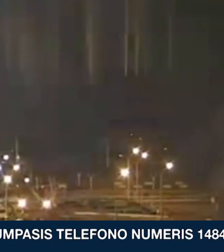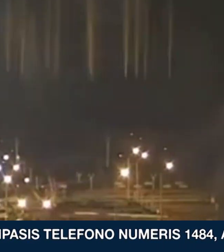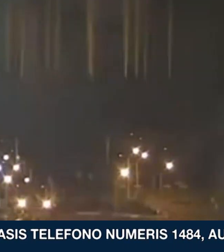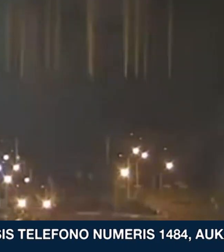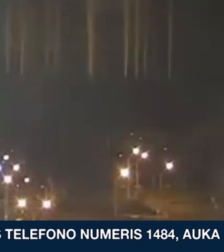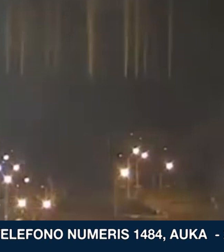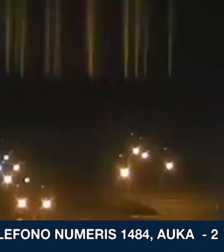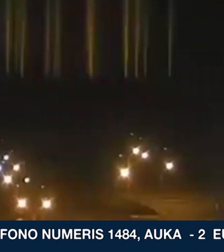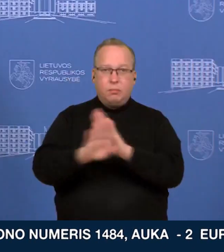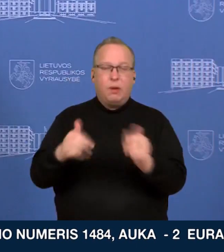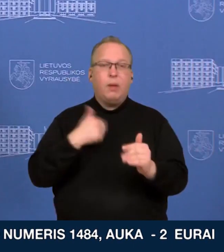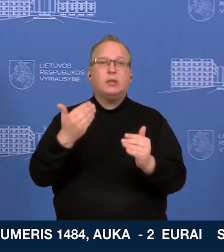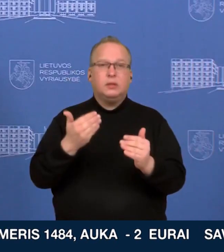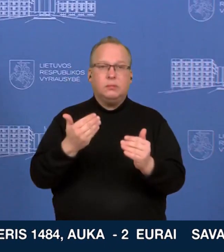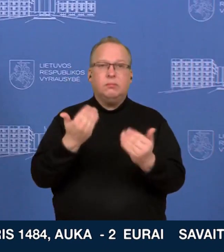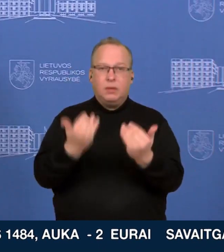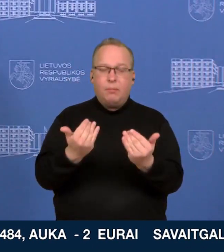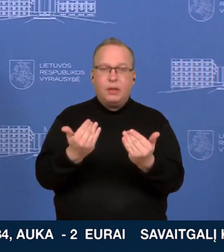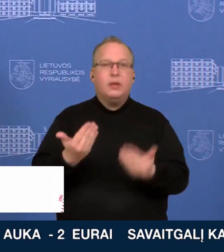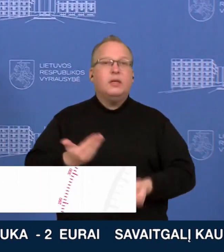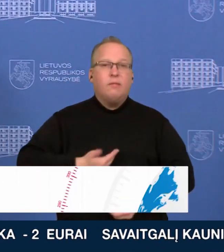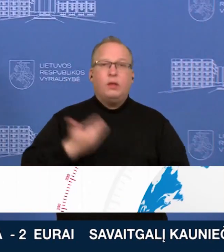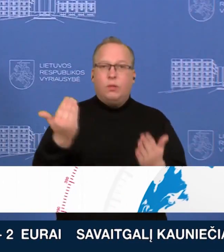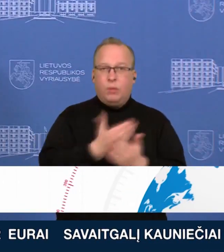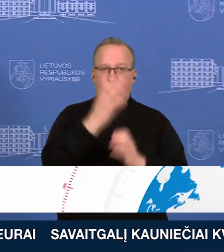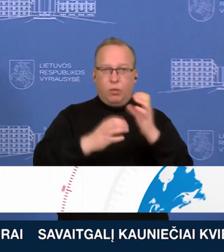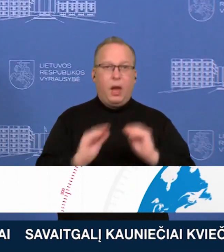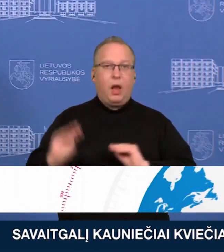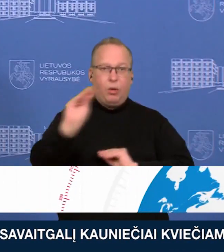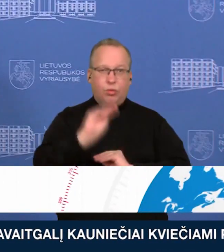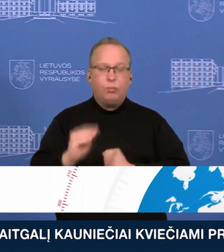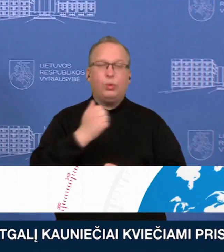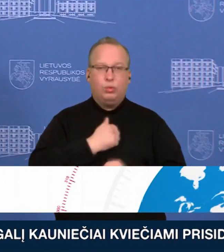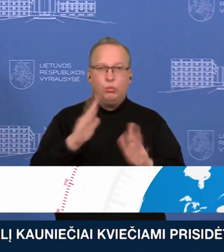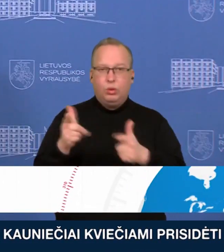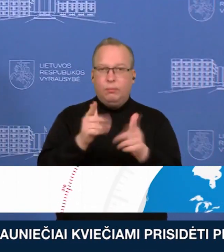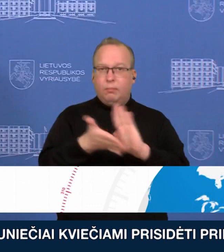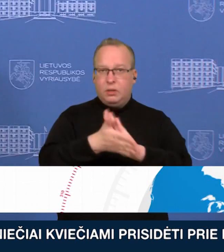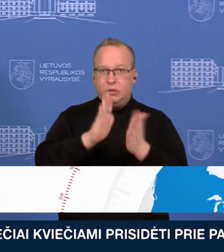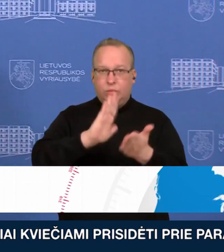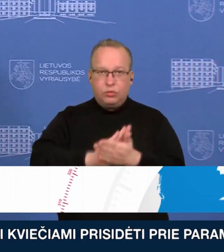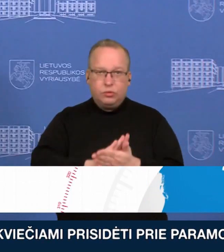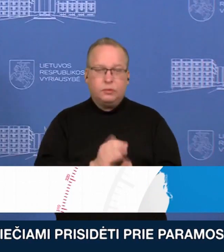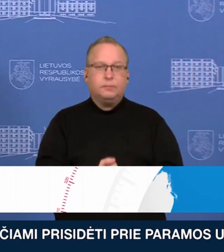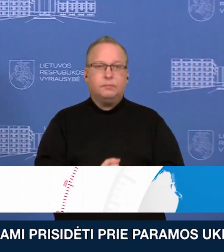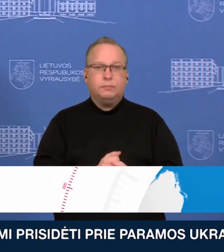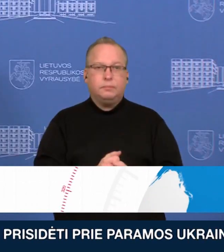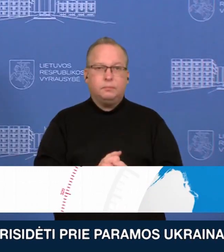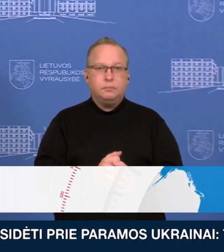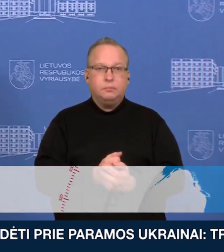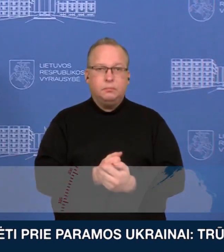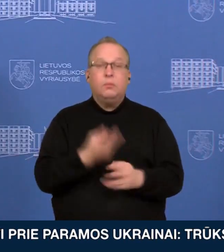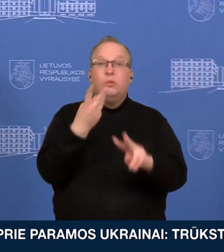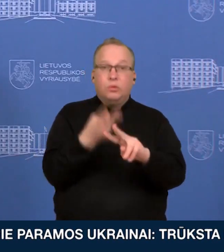Mes įžengiame į naują pasaulį ir taip Europa privalo būti tam pasirengusi. Štai